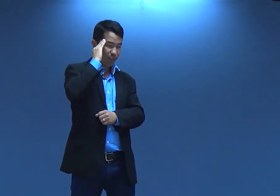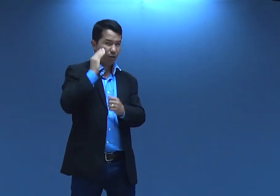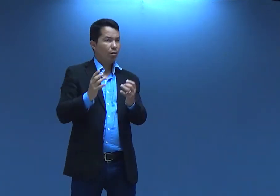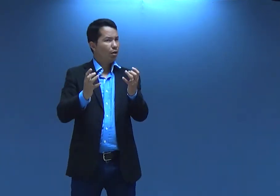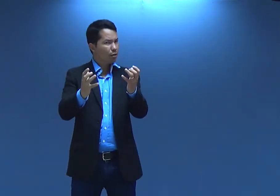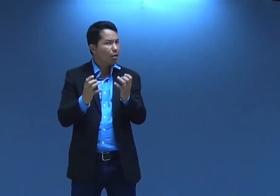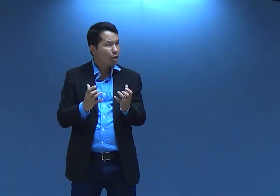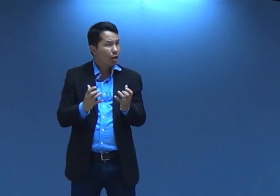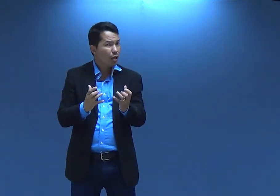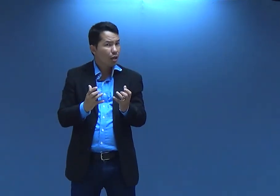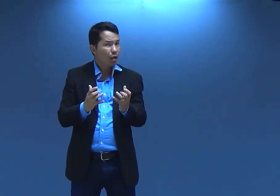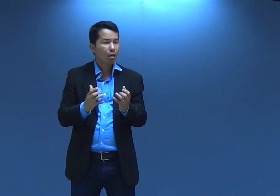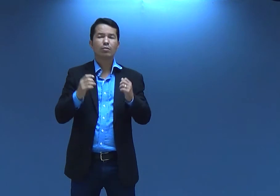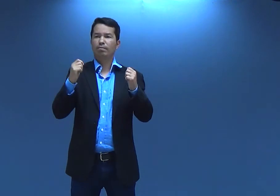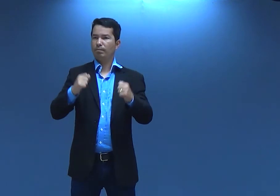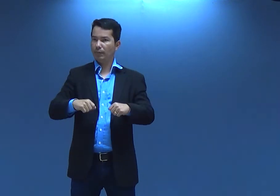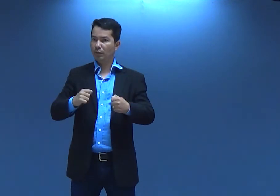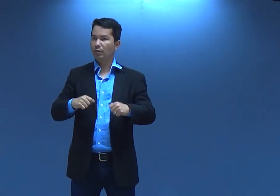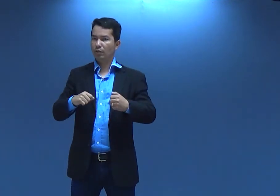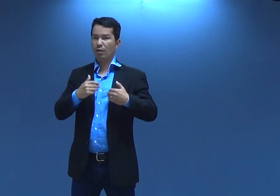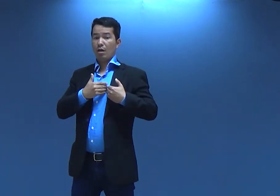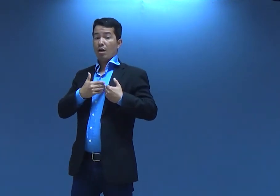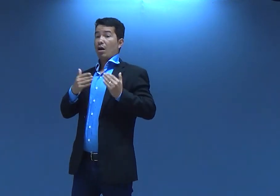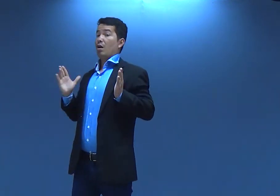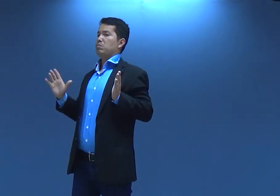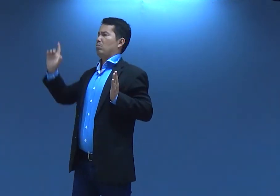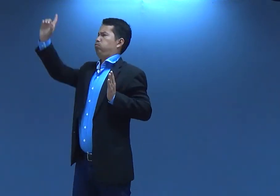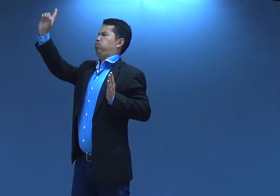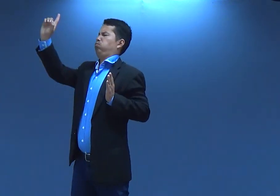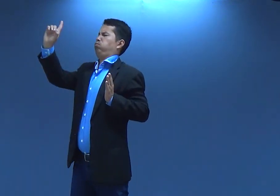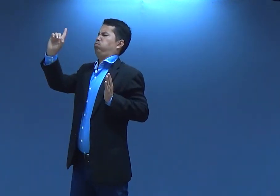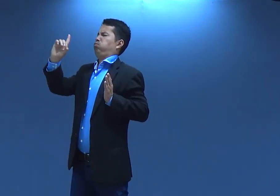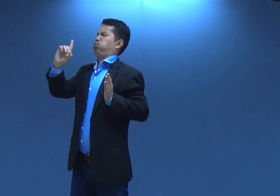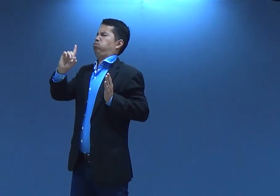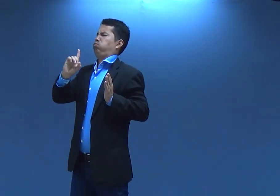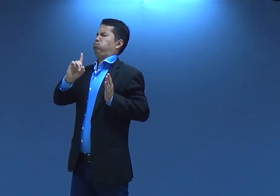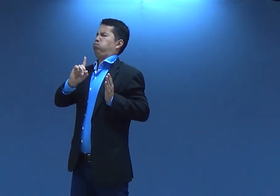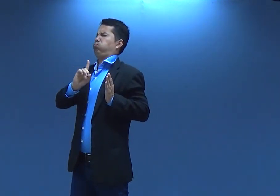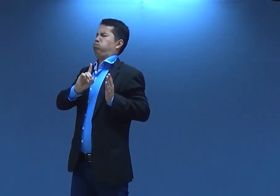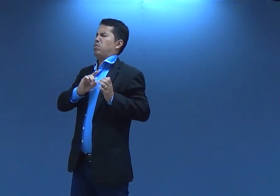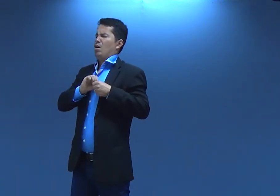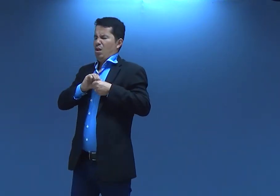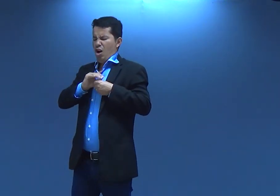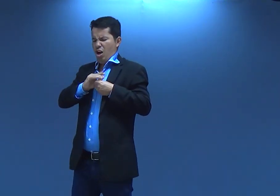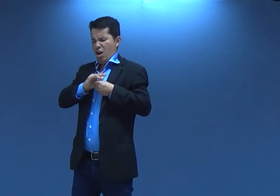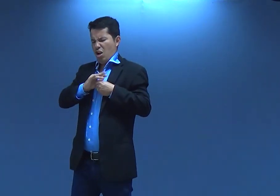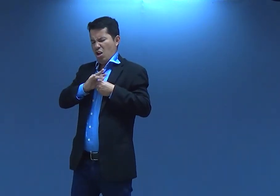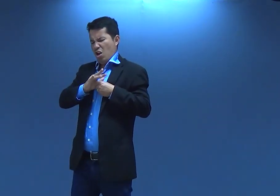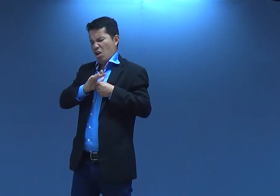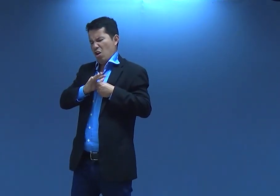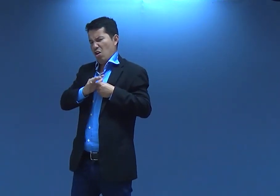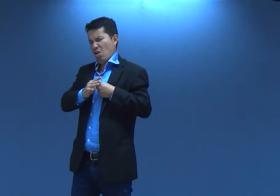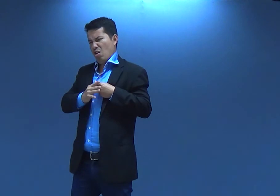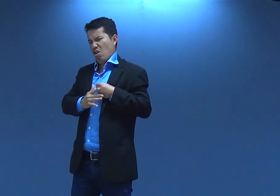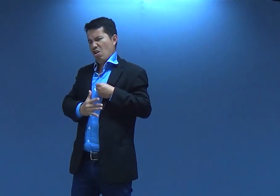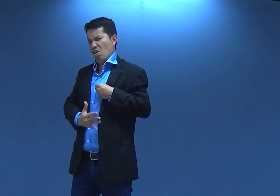entenderam? se você realmente quer isso você precisa estar abrindo o seu coração pra que Deus faça morada ali pra que